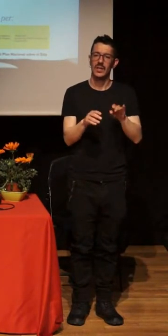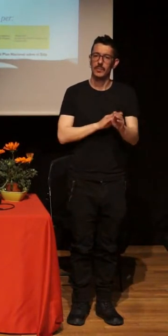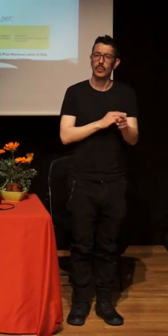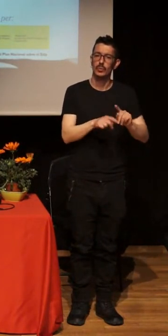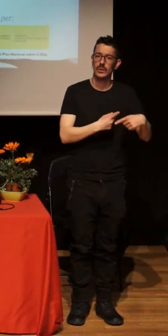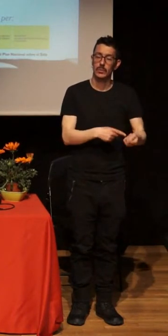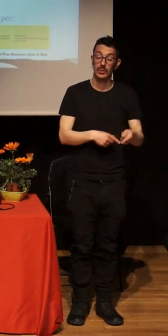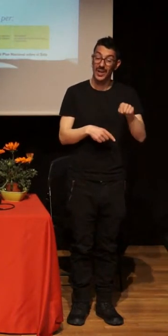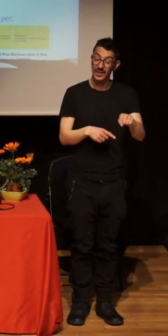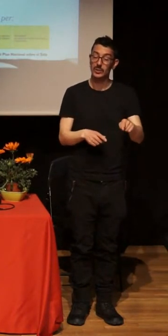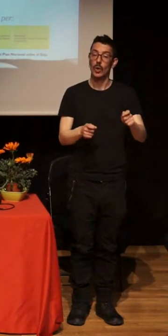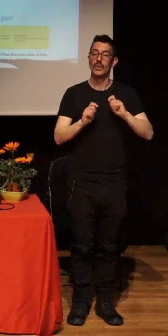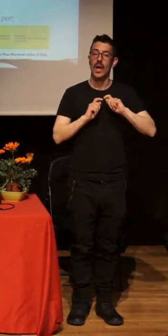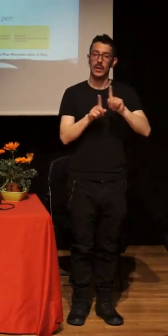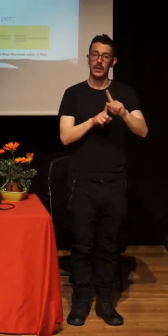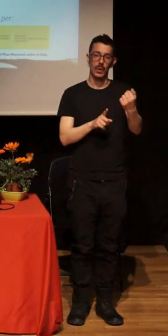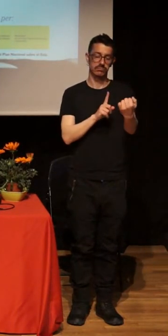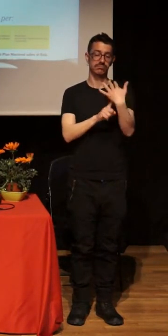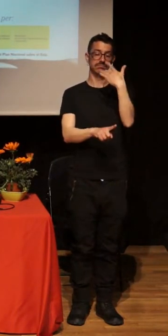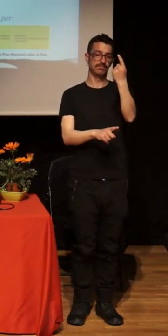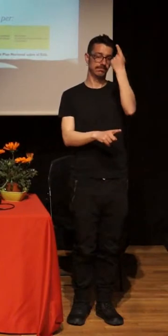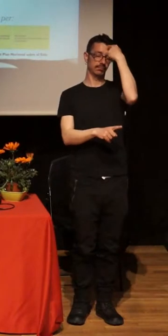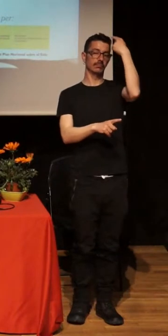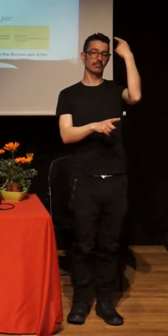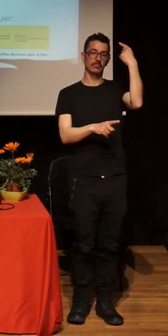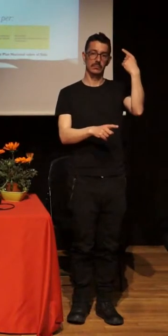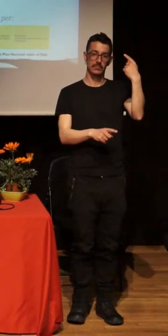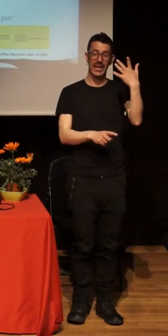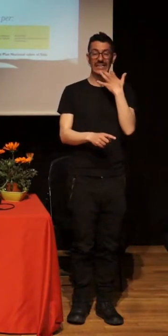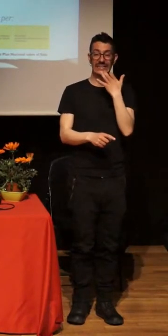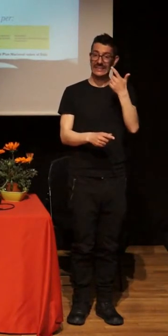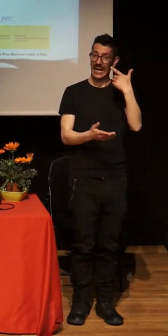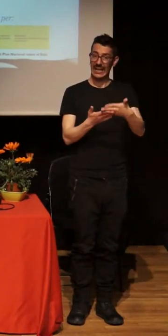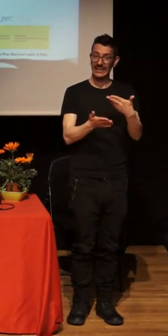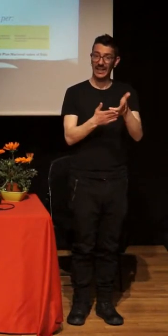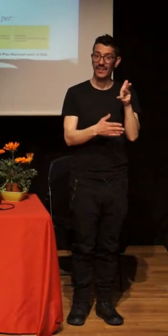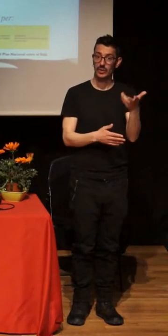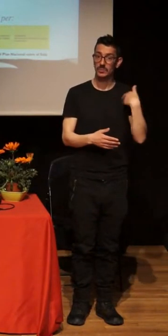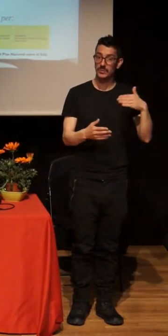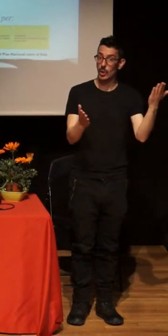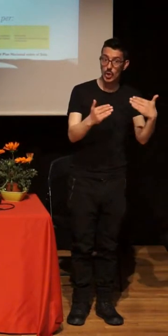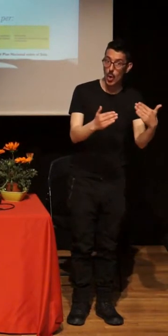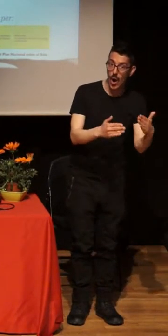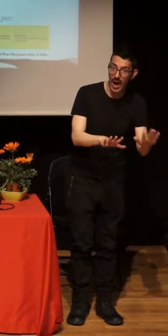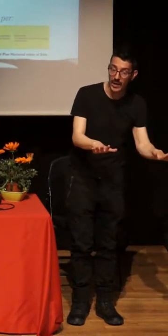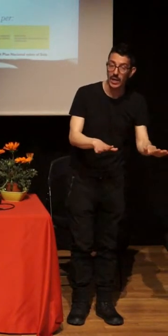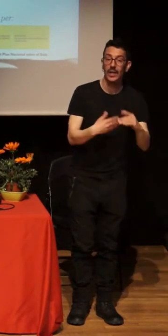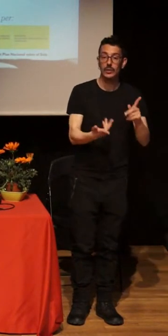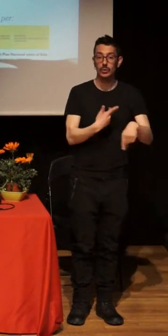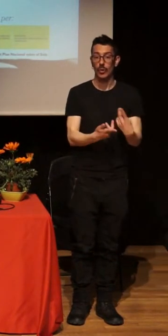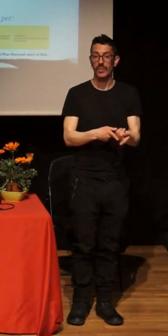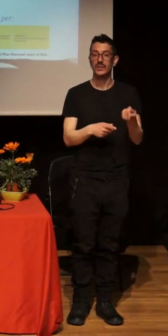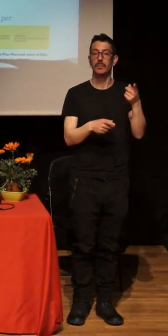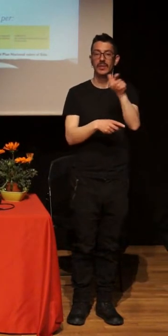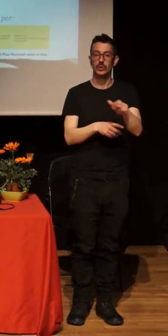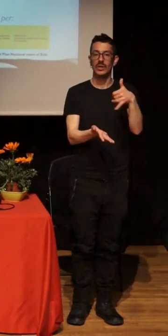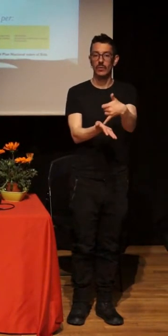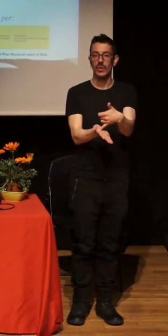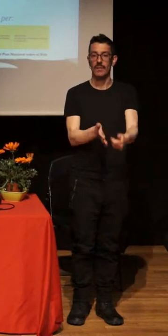que su no garantía también en una forma de vulneración, y es un mensaje que hacemos llegar a espacios educativos y a otros